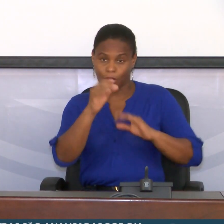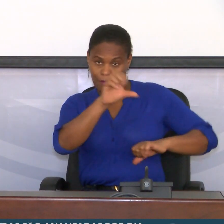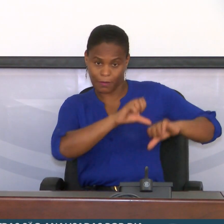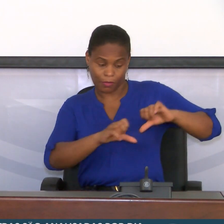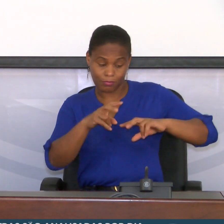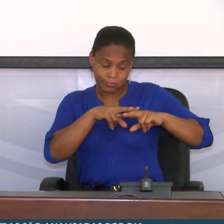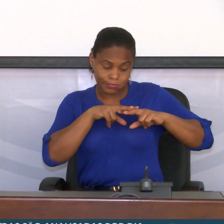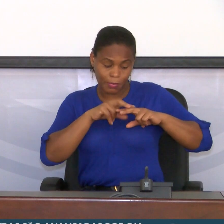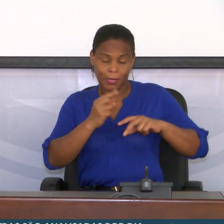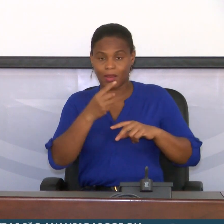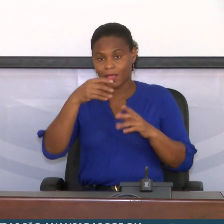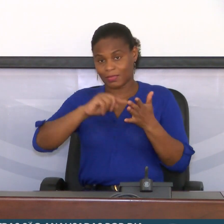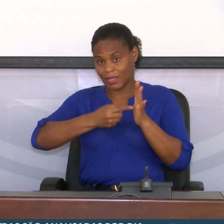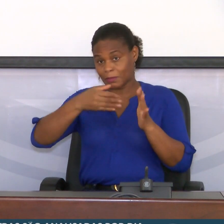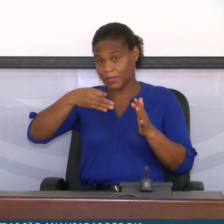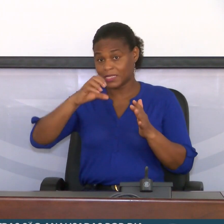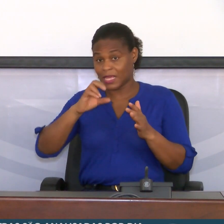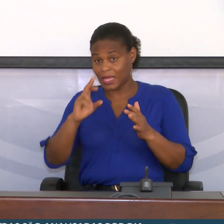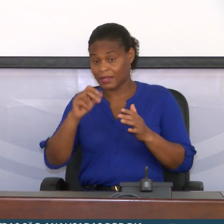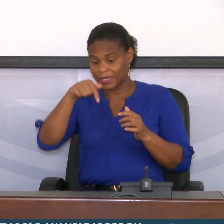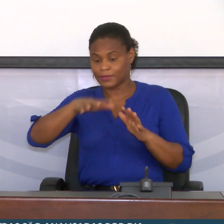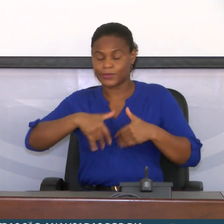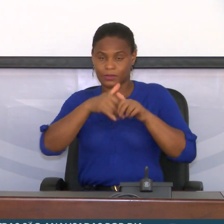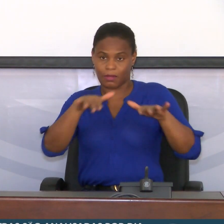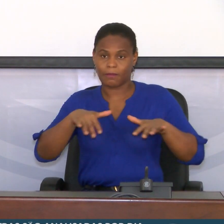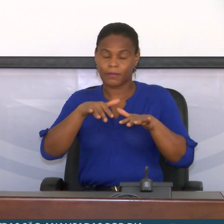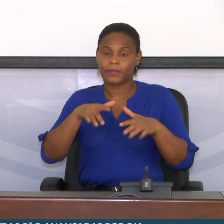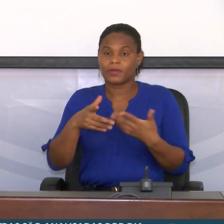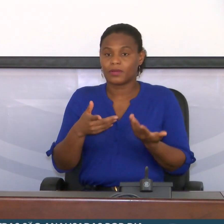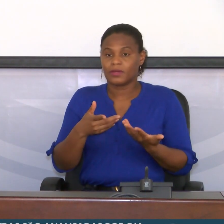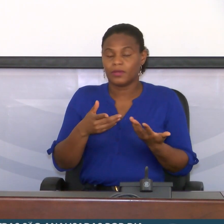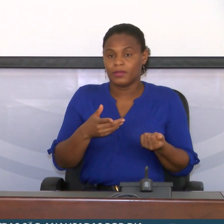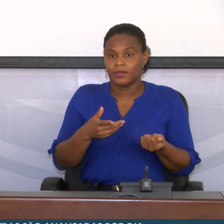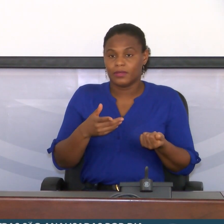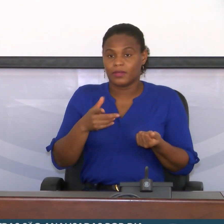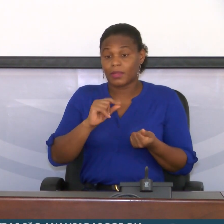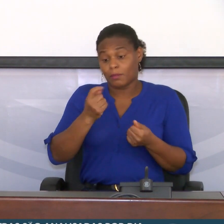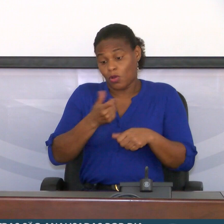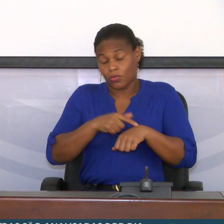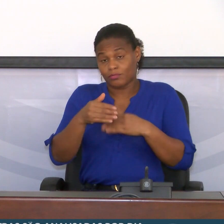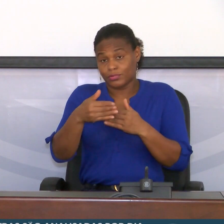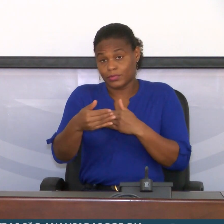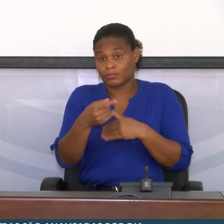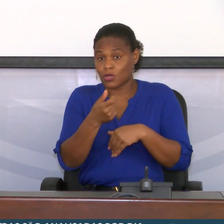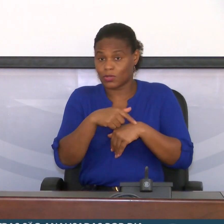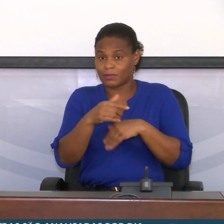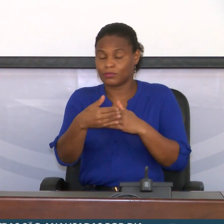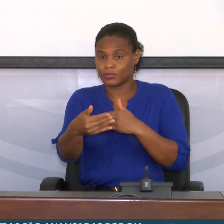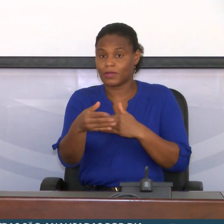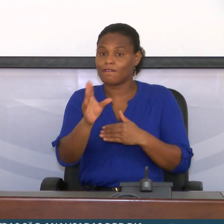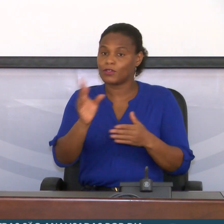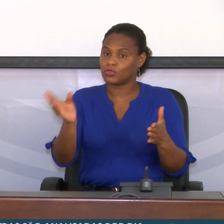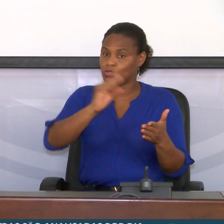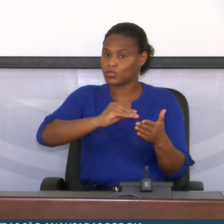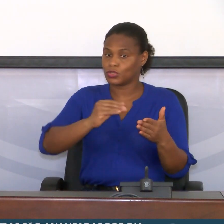para o PCR aqui na praia. E brevemente vai chegar, portanto, mais